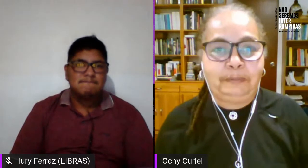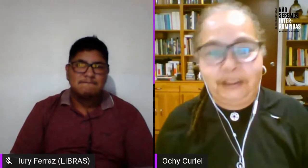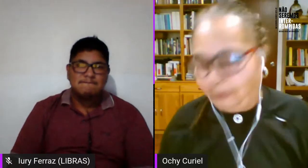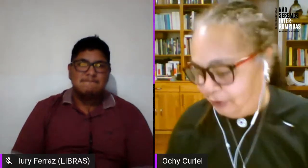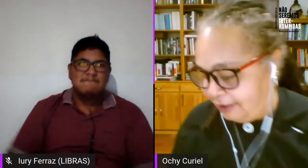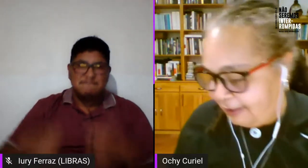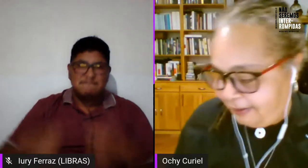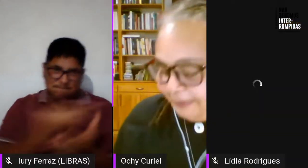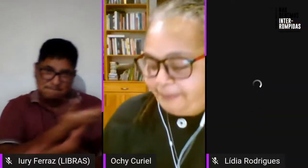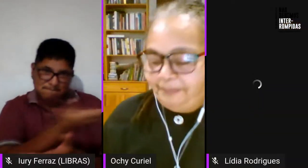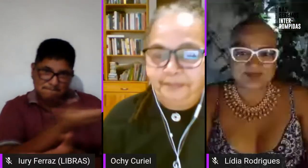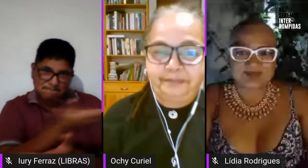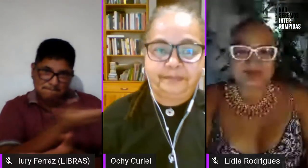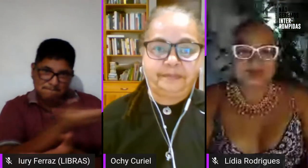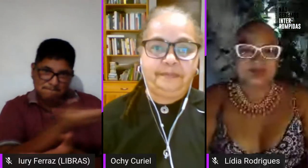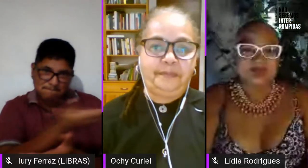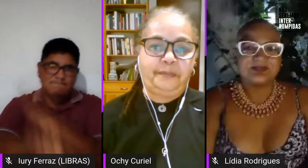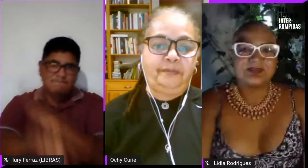pasamos las preguntas